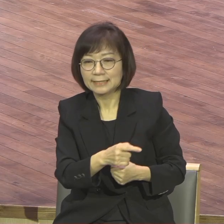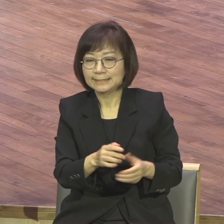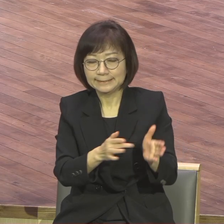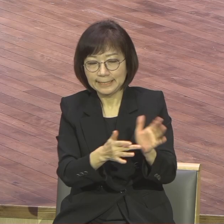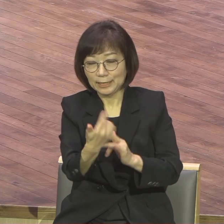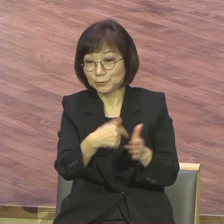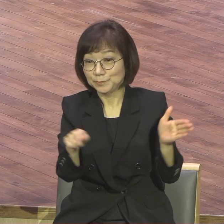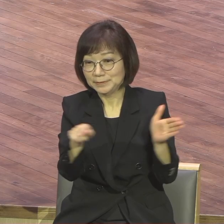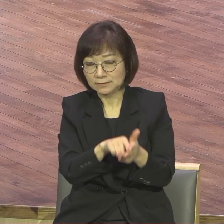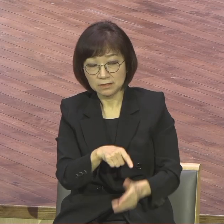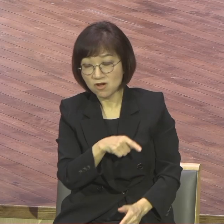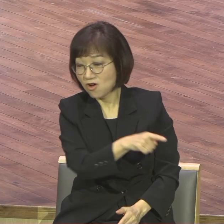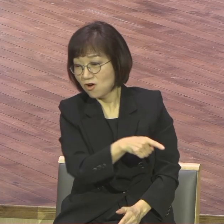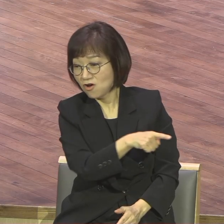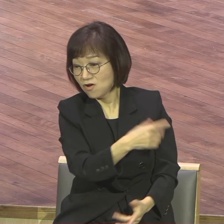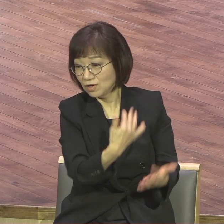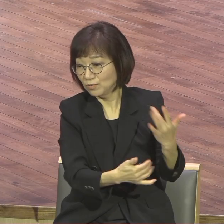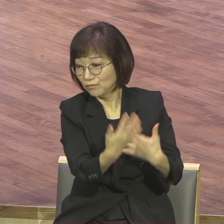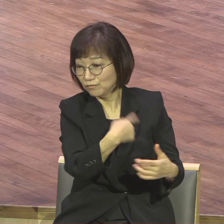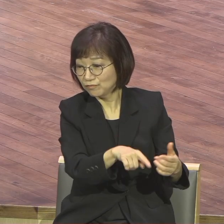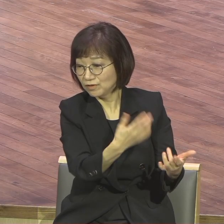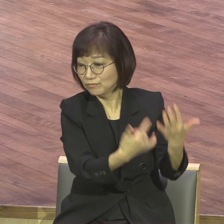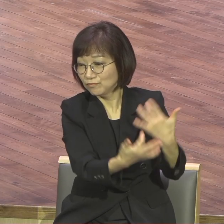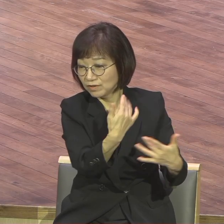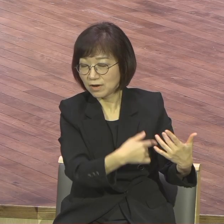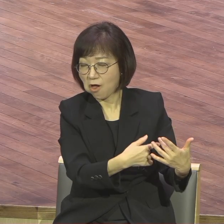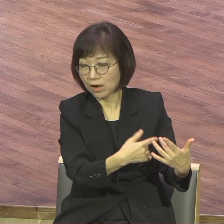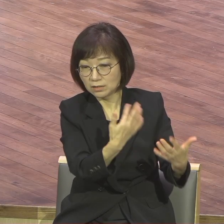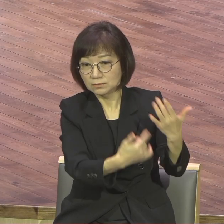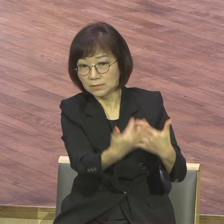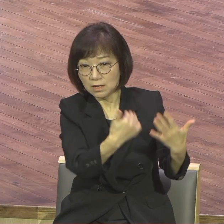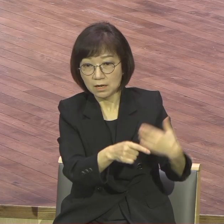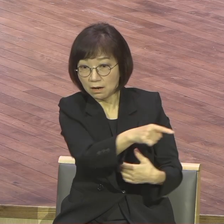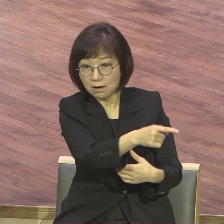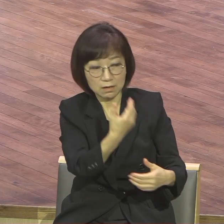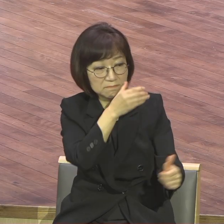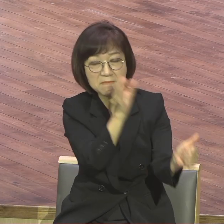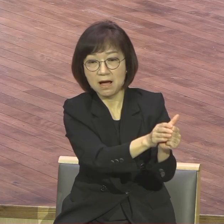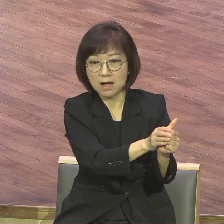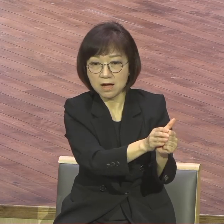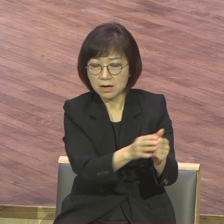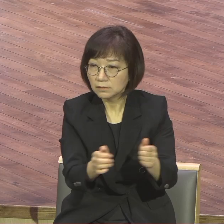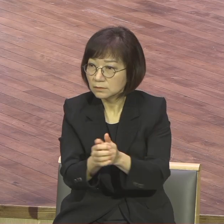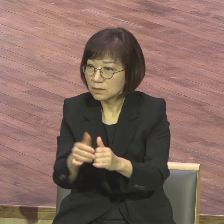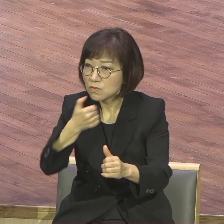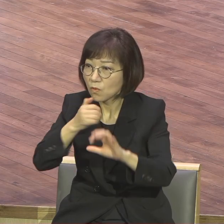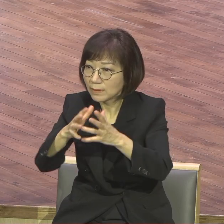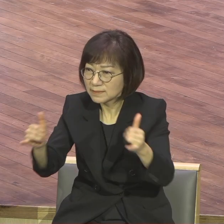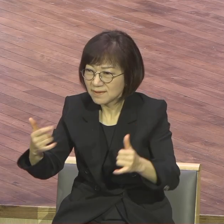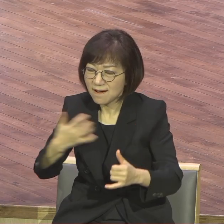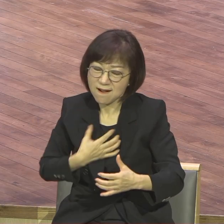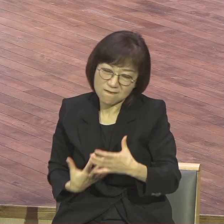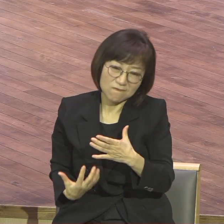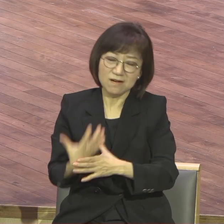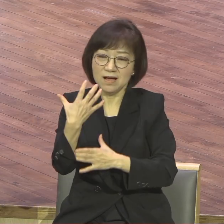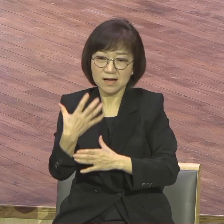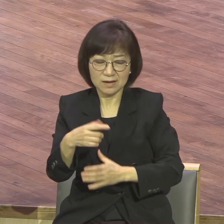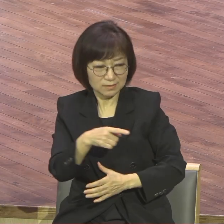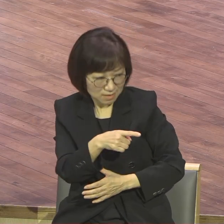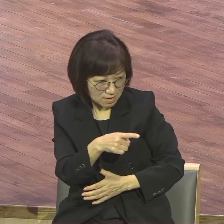화제의 주욕으로 뒤집으셔버렸어요. 뭐 시민들이 압니까? 그런 줄 알지. 그래서 기독교인